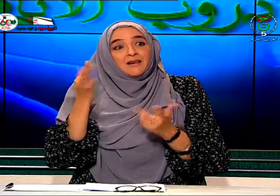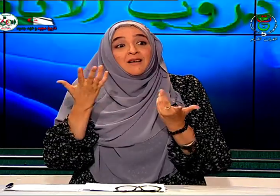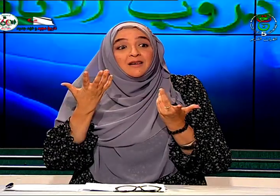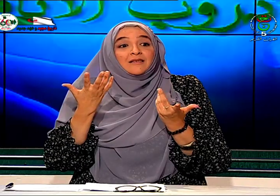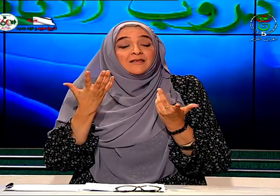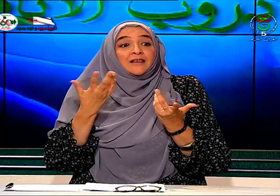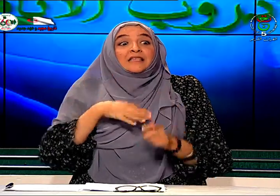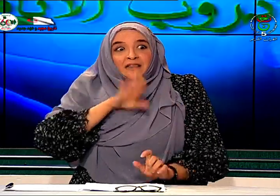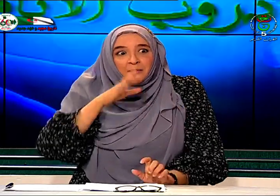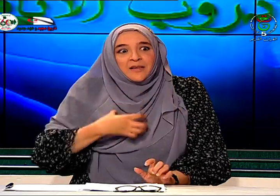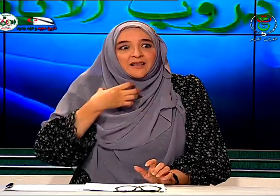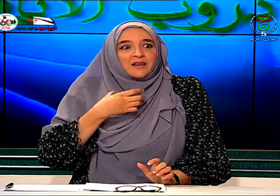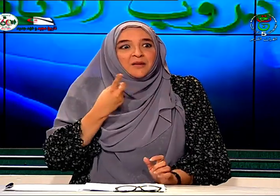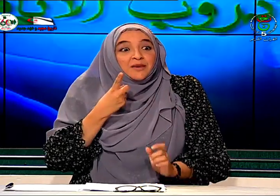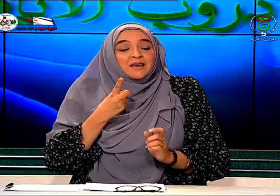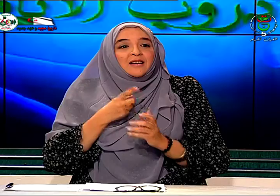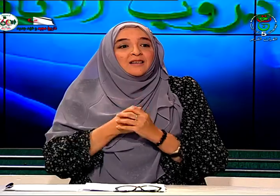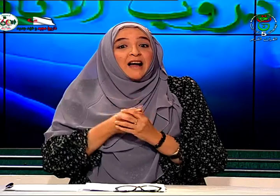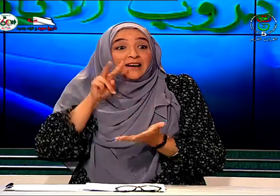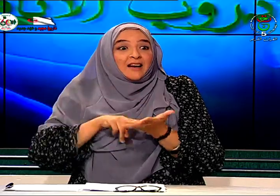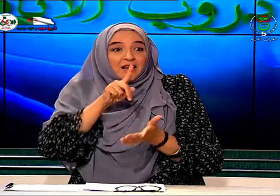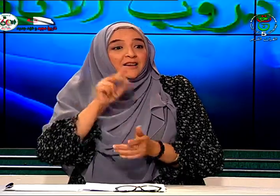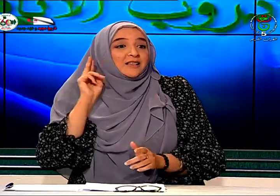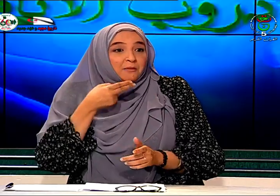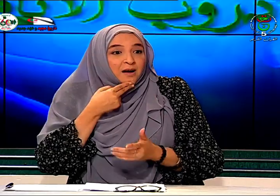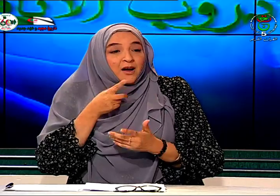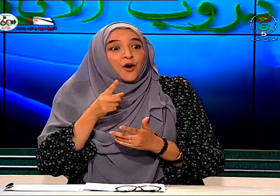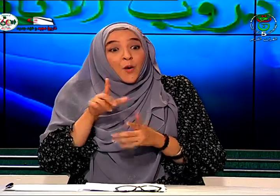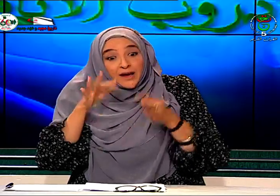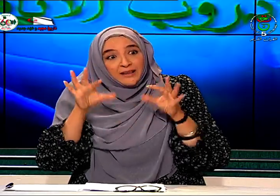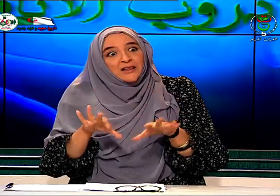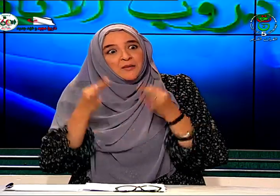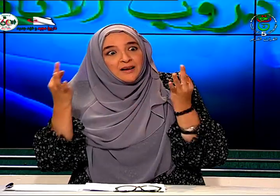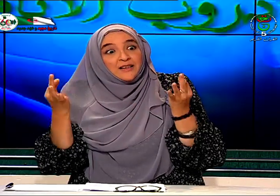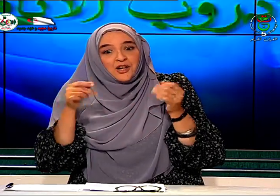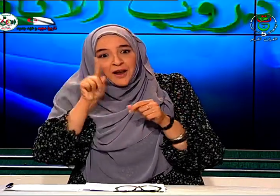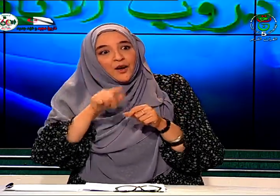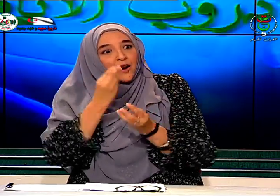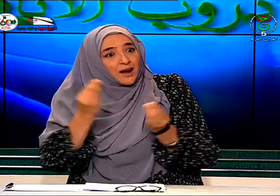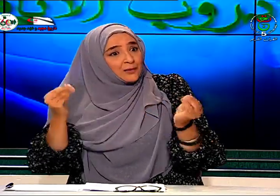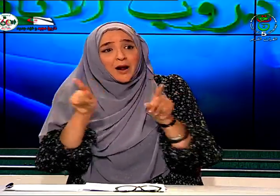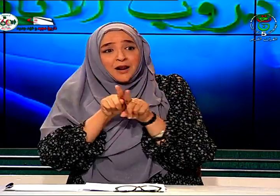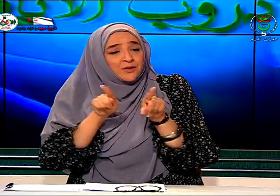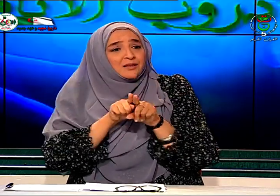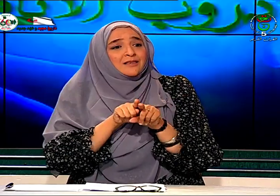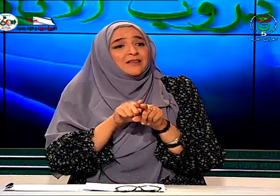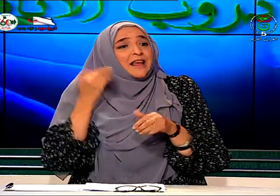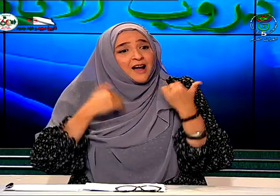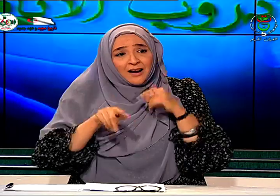انصدم بحقيقة أنك يسمع ولكن عندما اكتشف أن هناك أطفال نفس الإعاقة